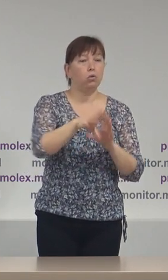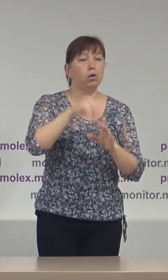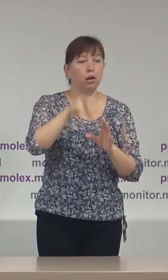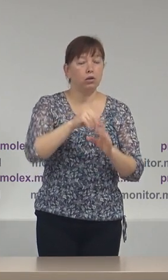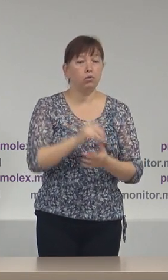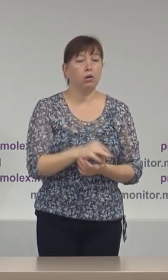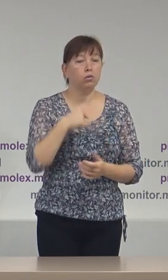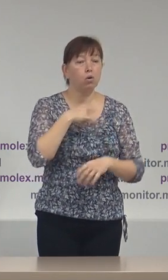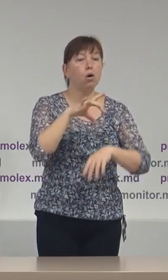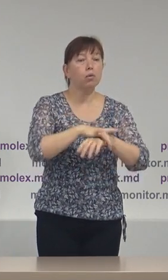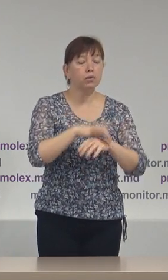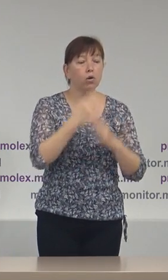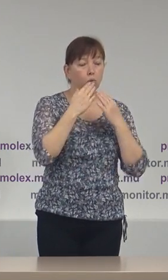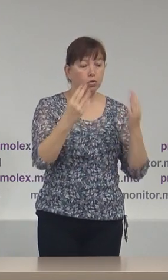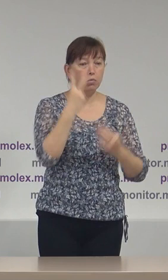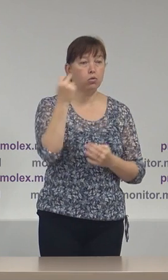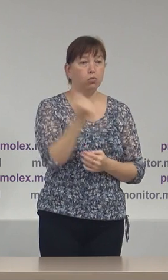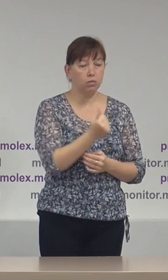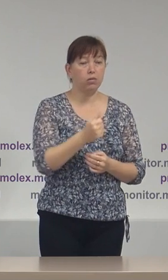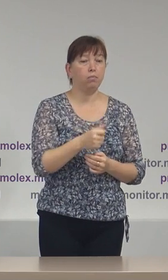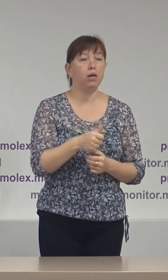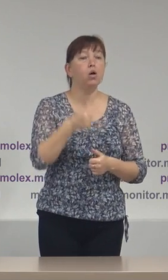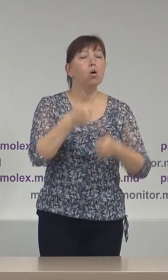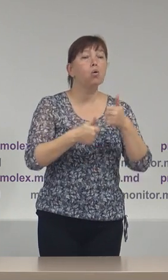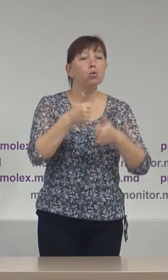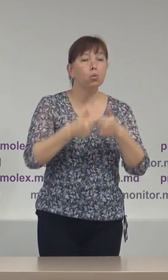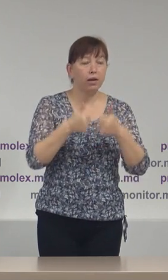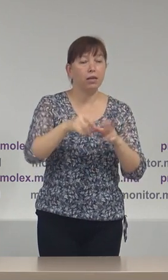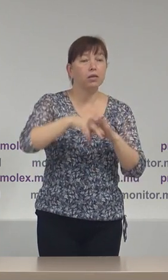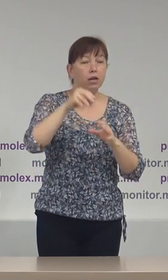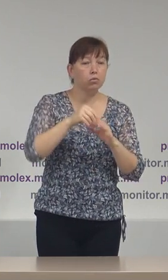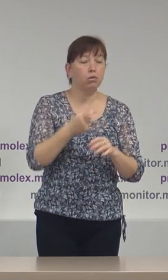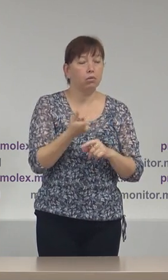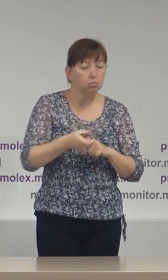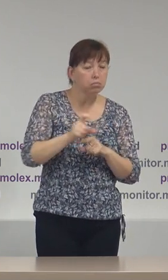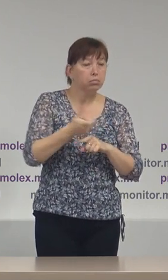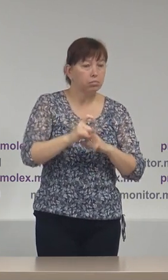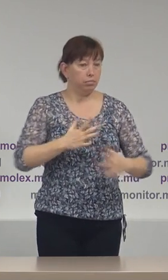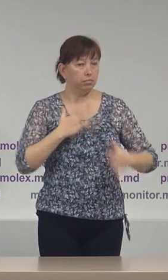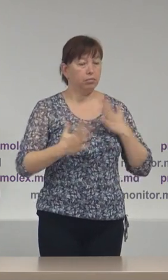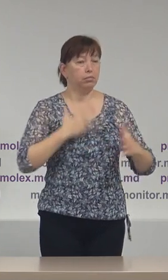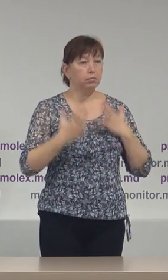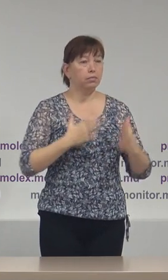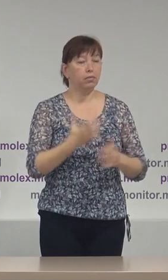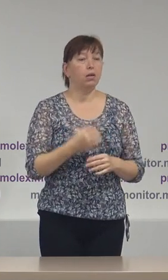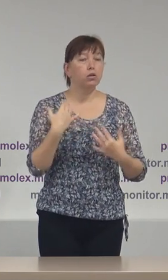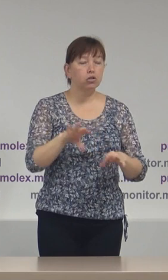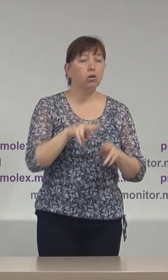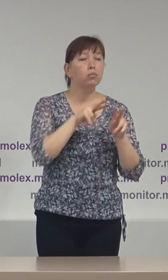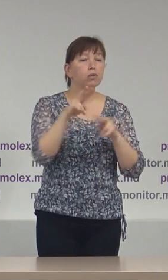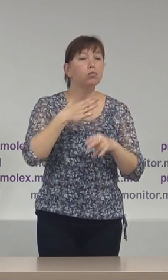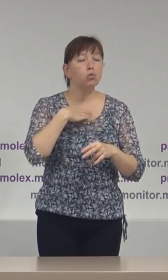Aici observăm că în ultimele două săptămâni concurenții electorali devin din ce în ce mai activi. Observătorii noștri au apărtat